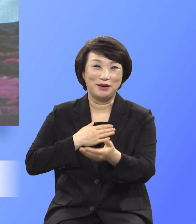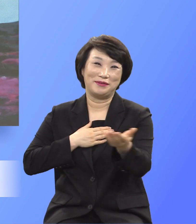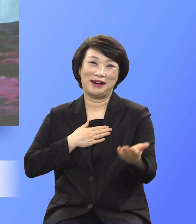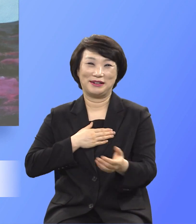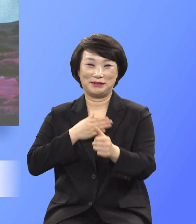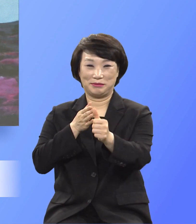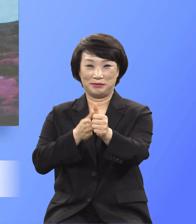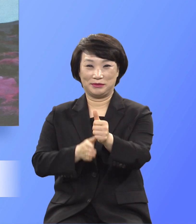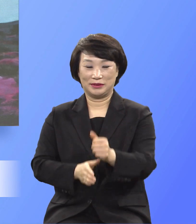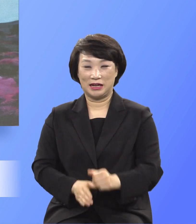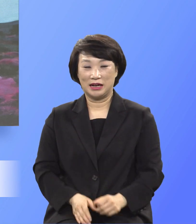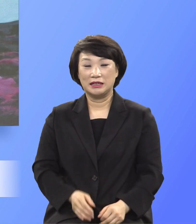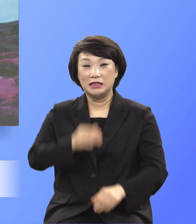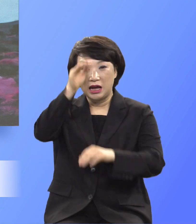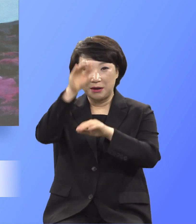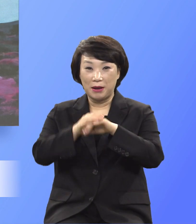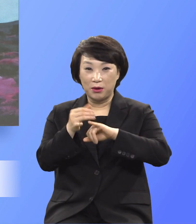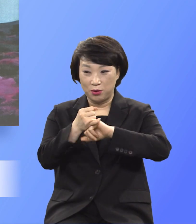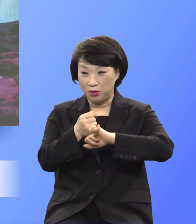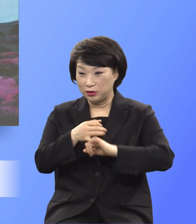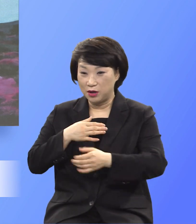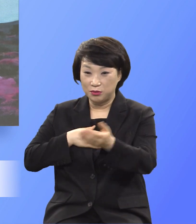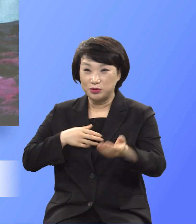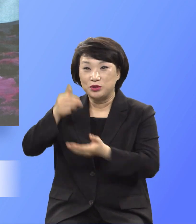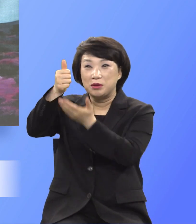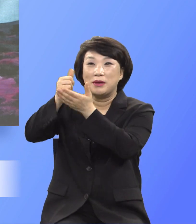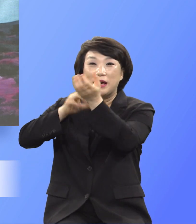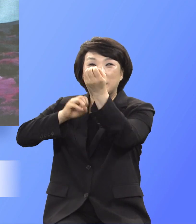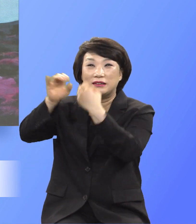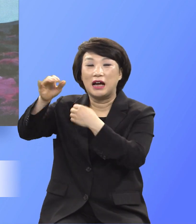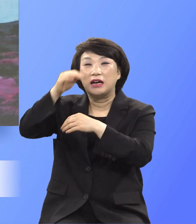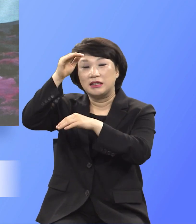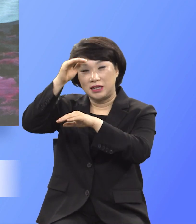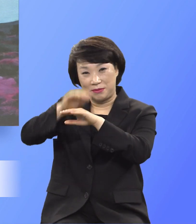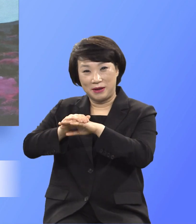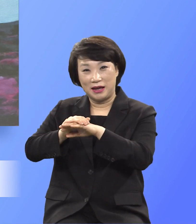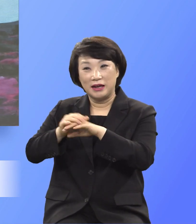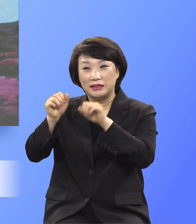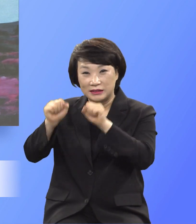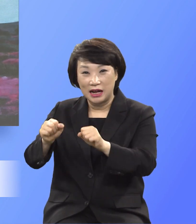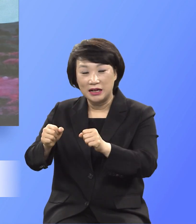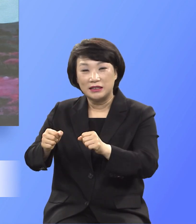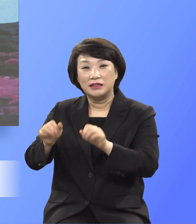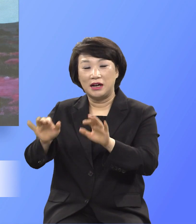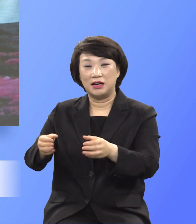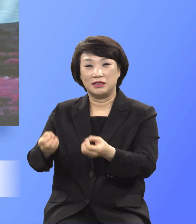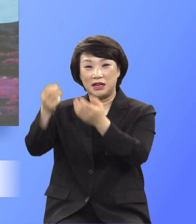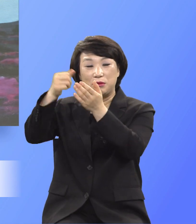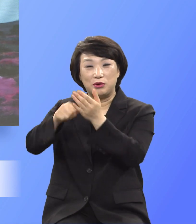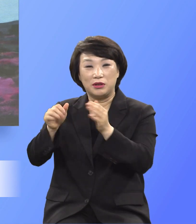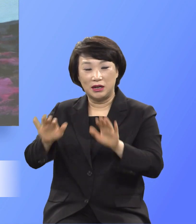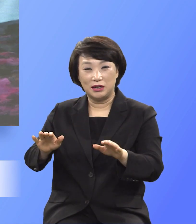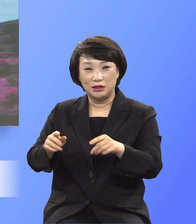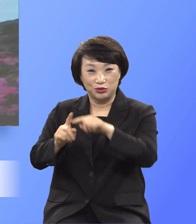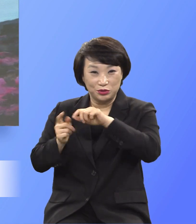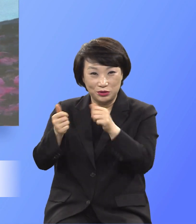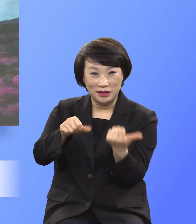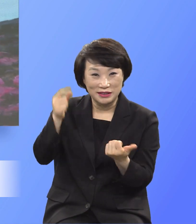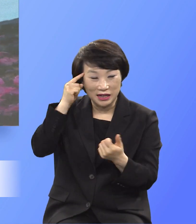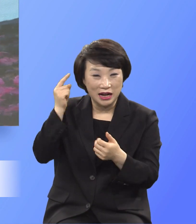예배는 반드시 주님을 받으신 산재물로 순주정신으로 충만해서 하나님께